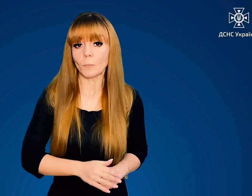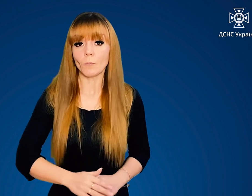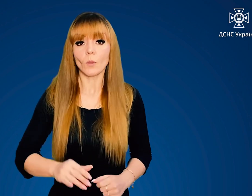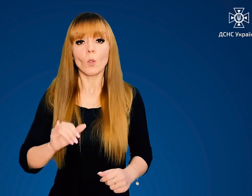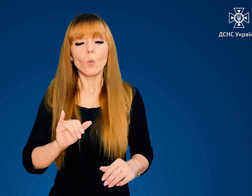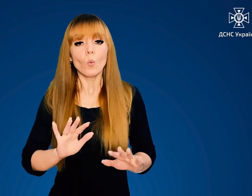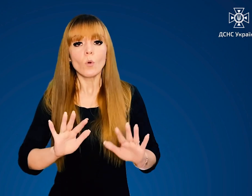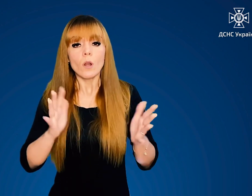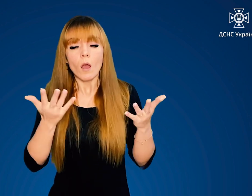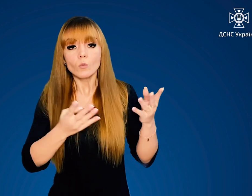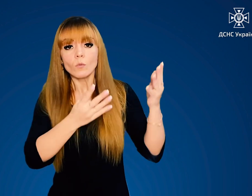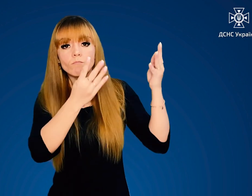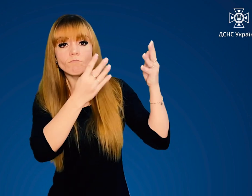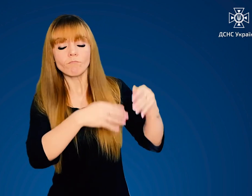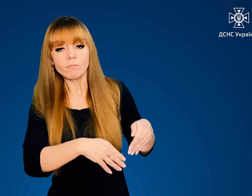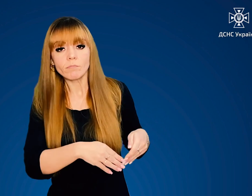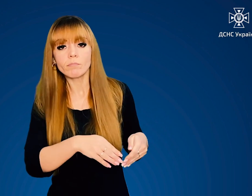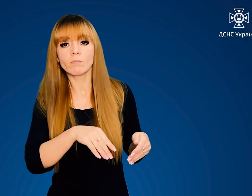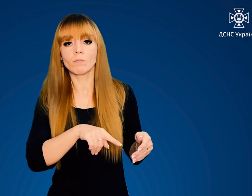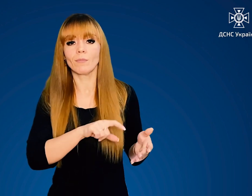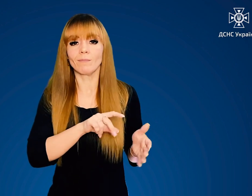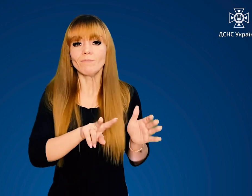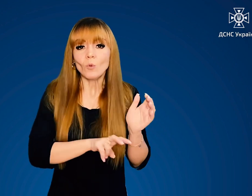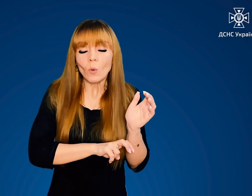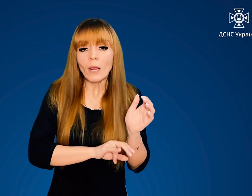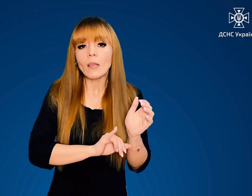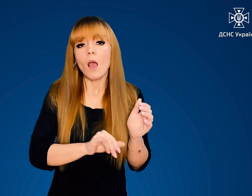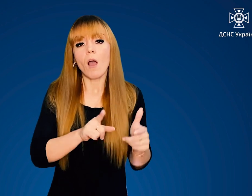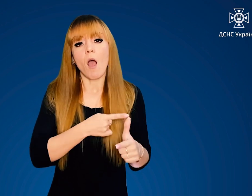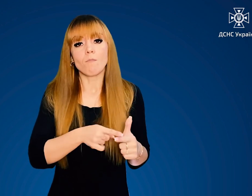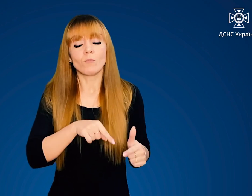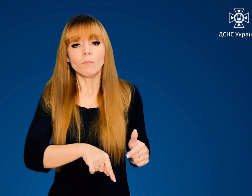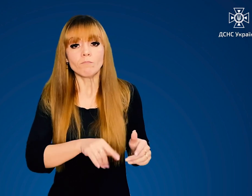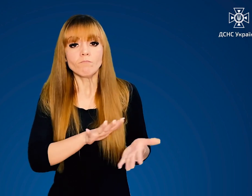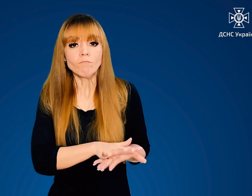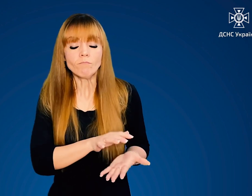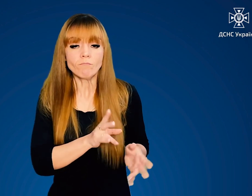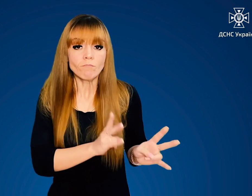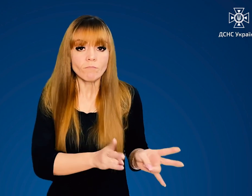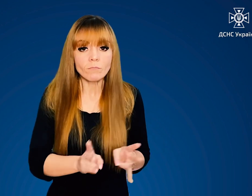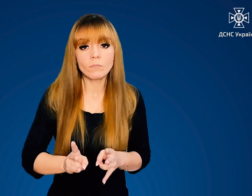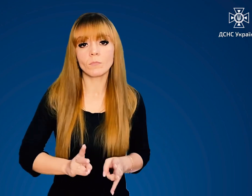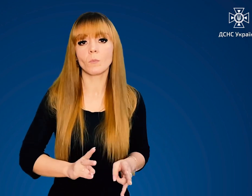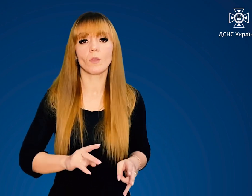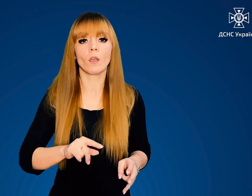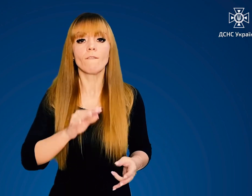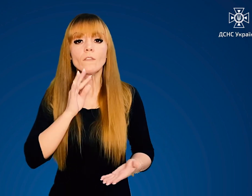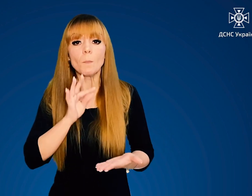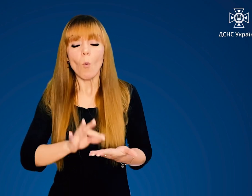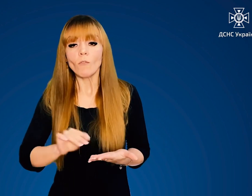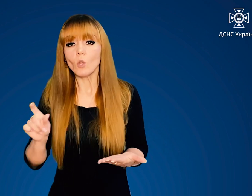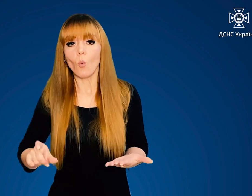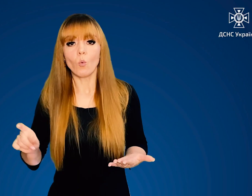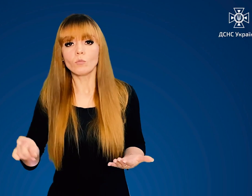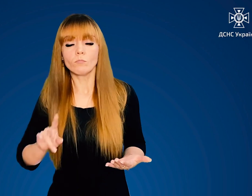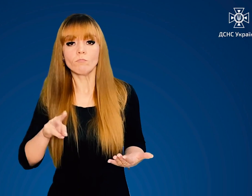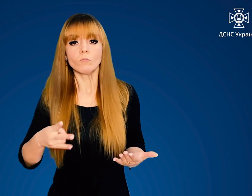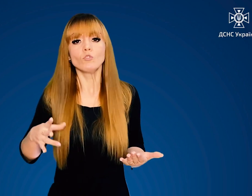У разі завалу укриття або його пошкодження, відповідальні особи, не чекаючи